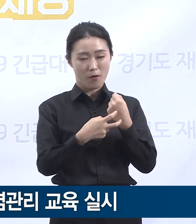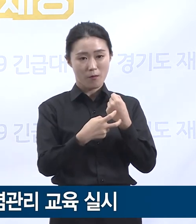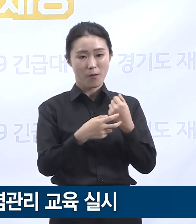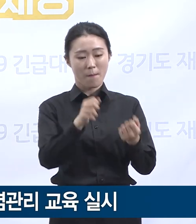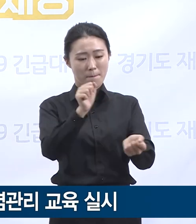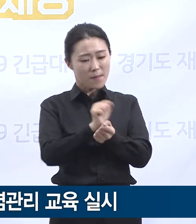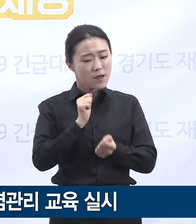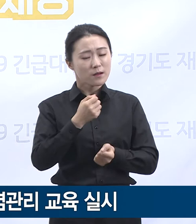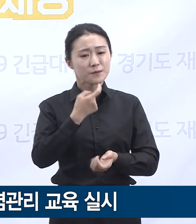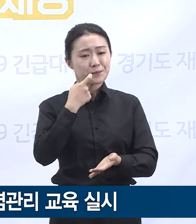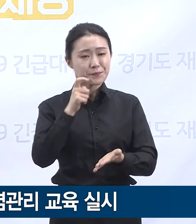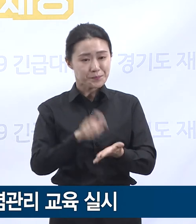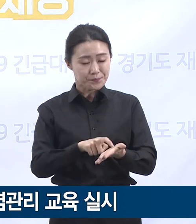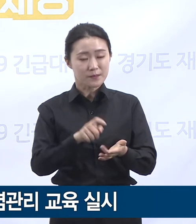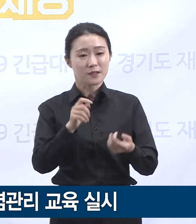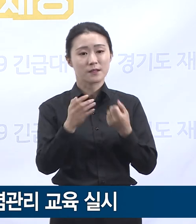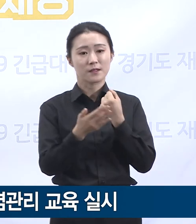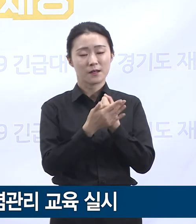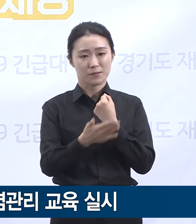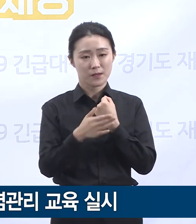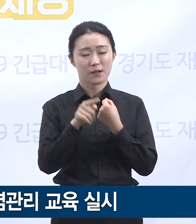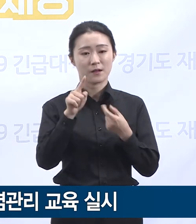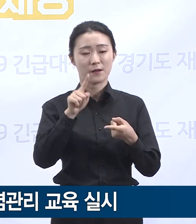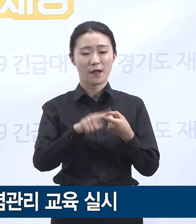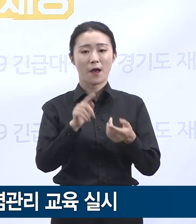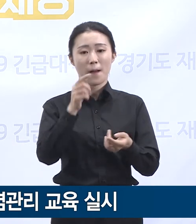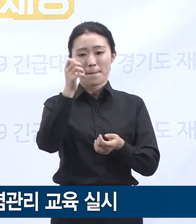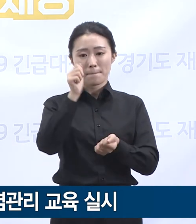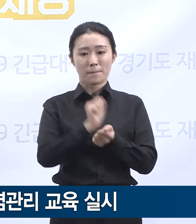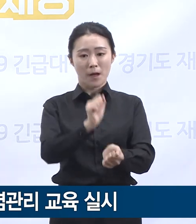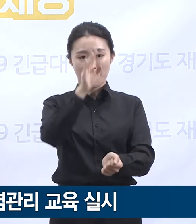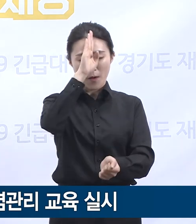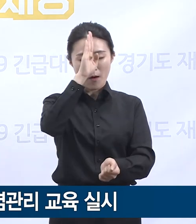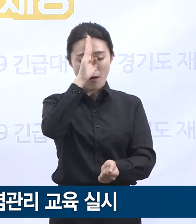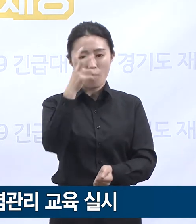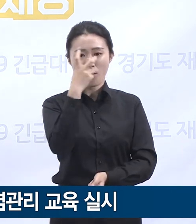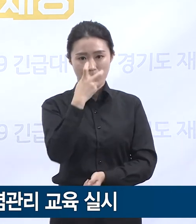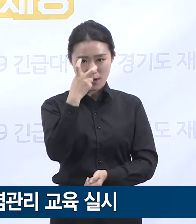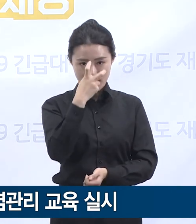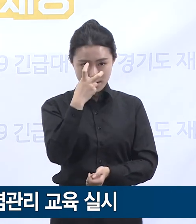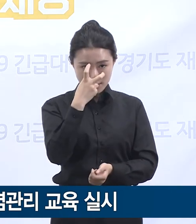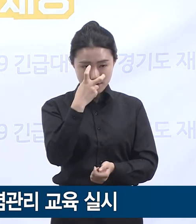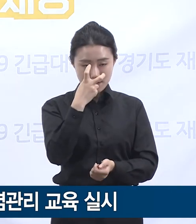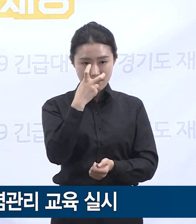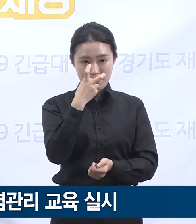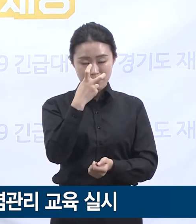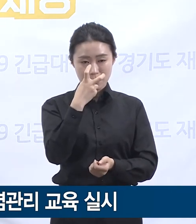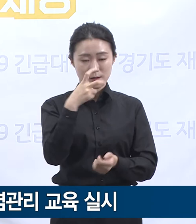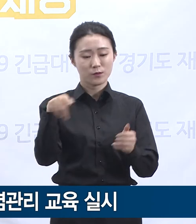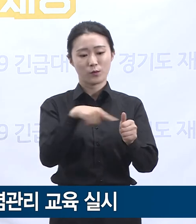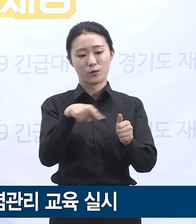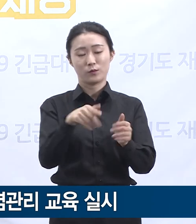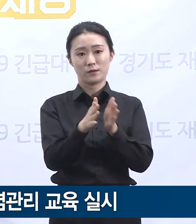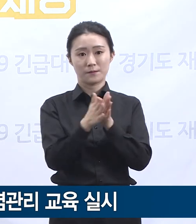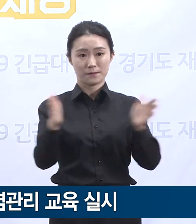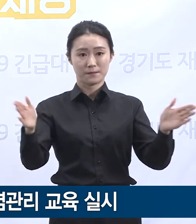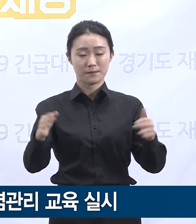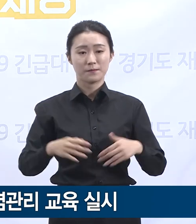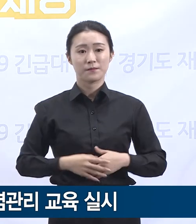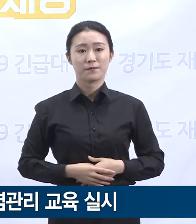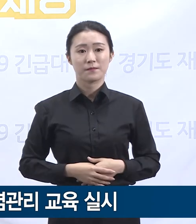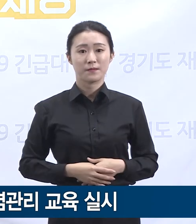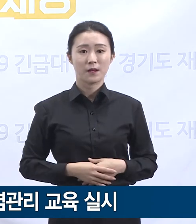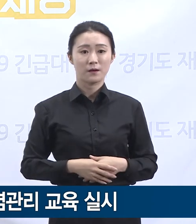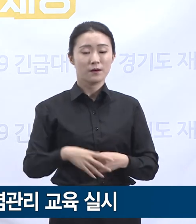시행 중입니다. 경기도 공공보건의료지원단과 경기도 감염병관리지원단 주간으로 실기로운 감염관리